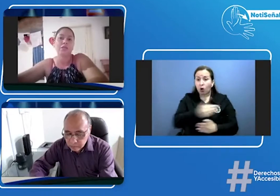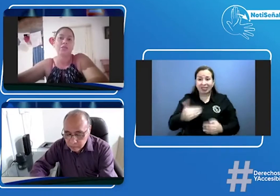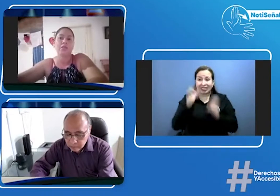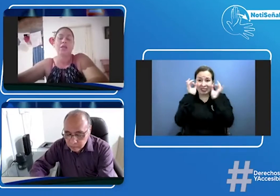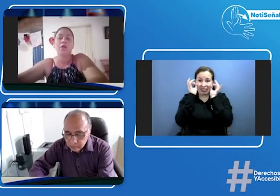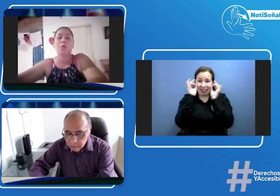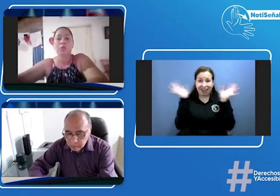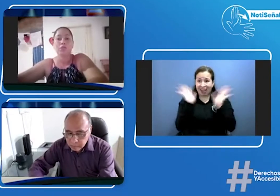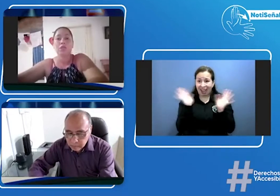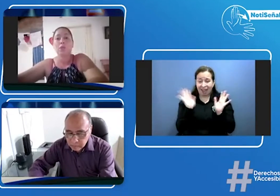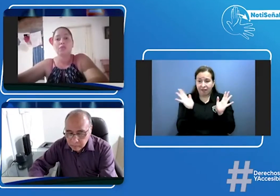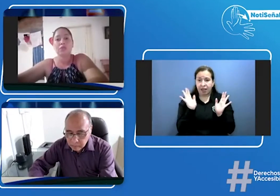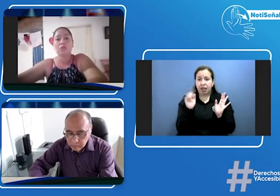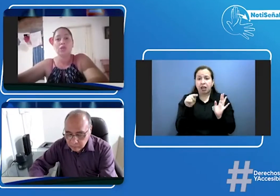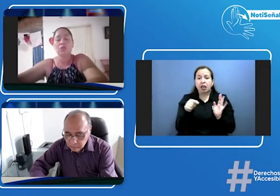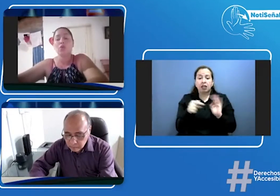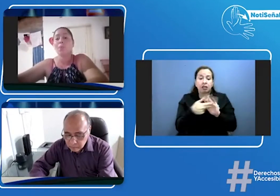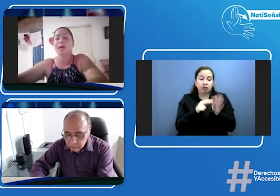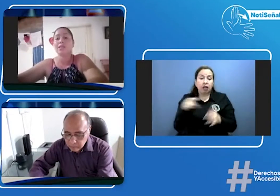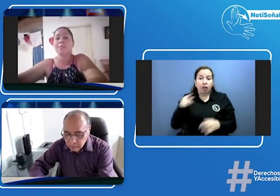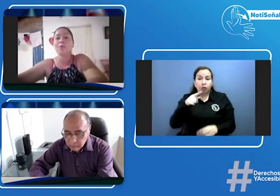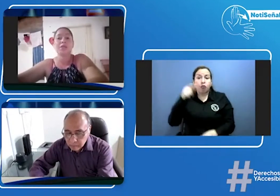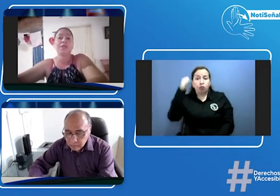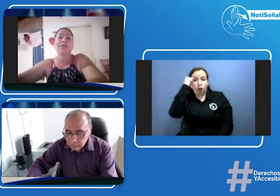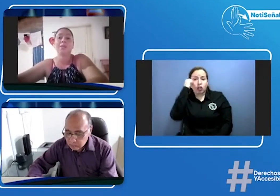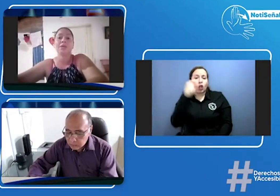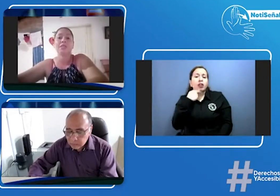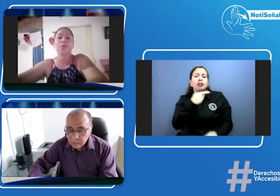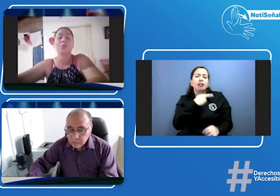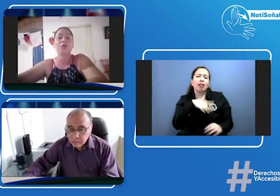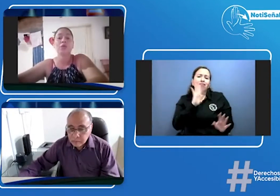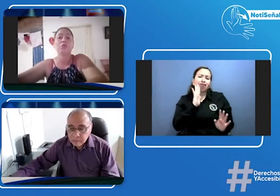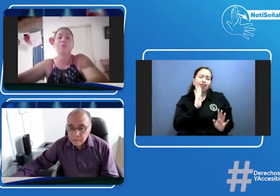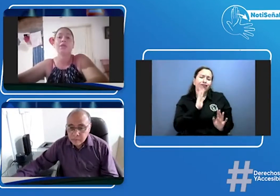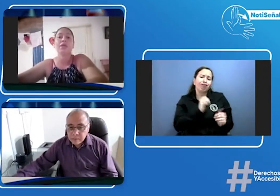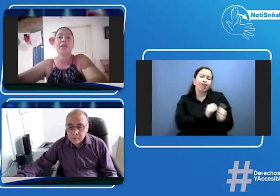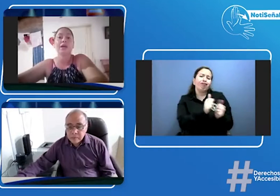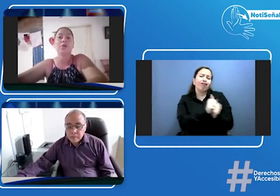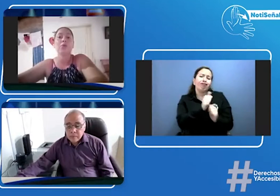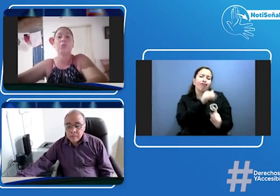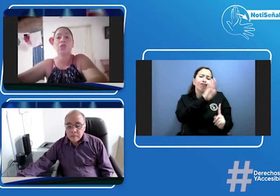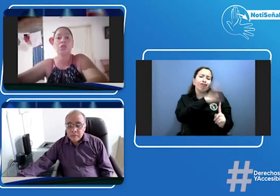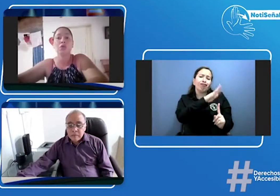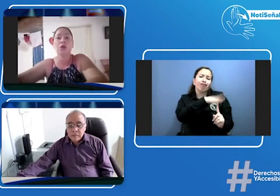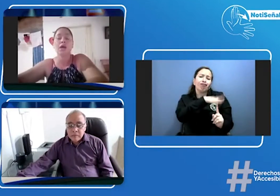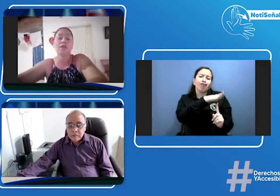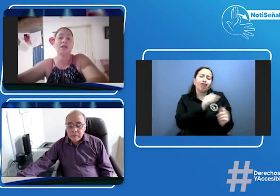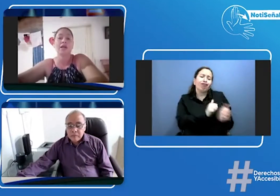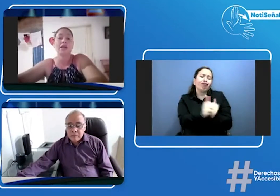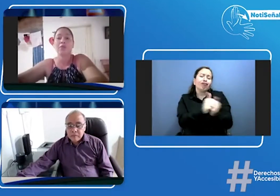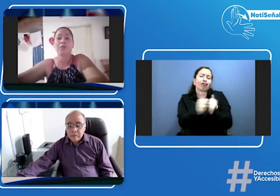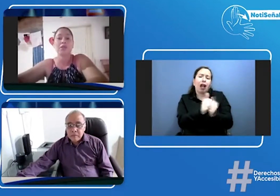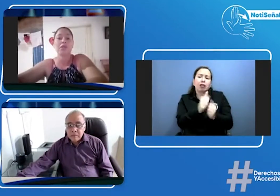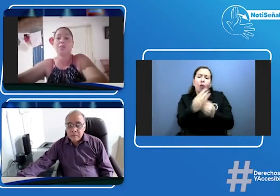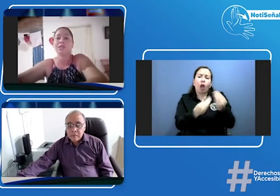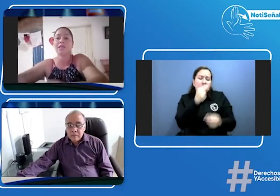como dicen los profesores ellos lo pasan porque tienen que pasarlo porque no se pueden quedar con un niño estancado tienen que pasarlo